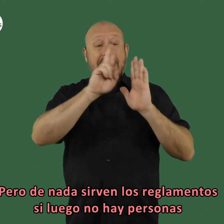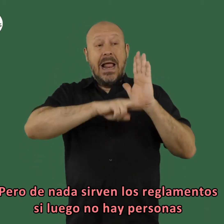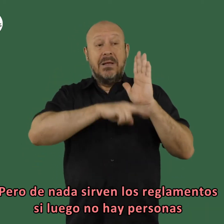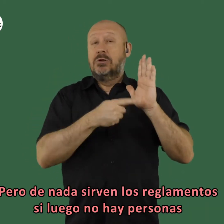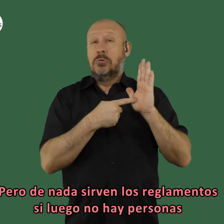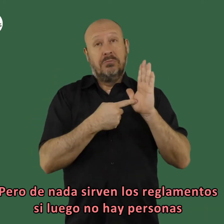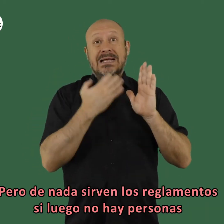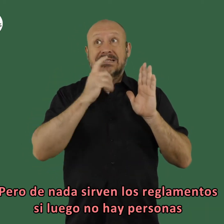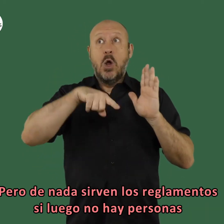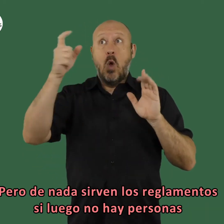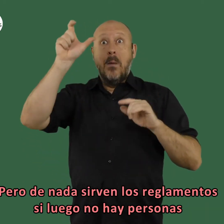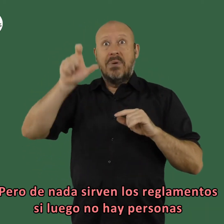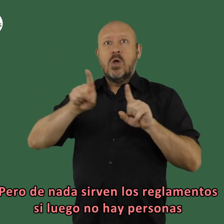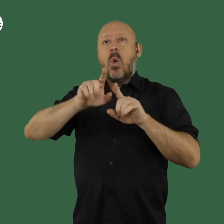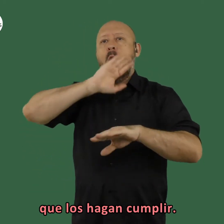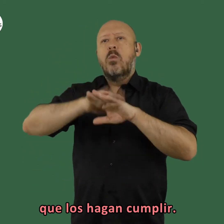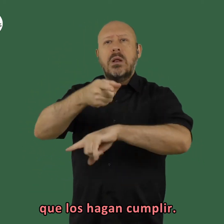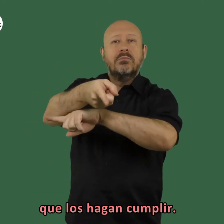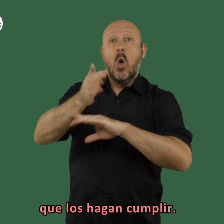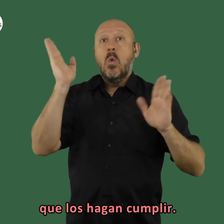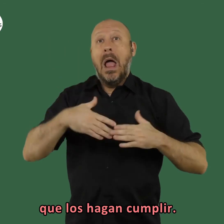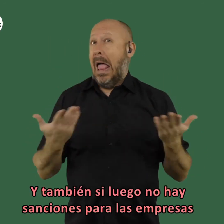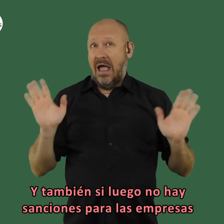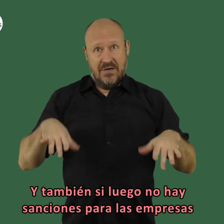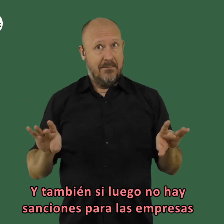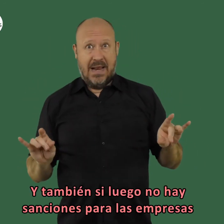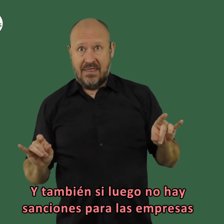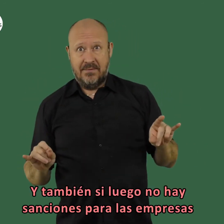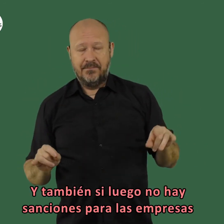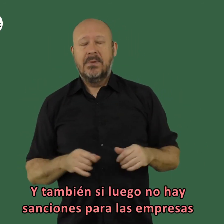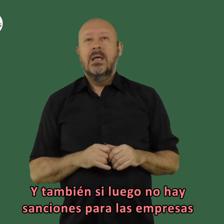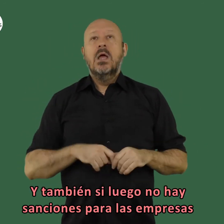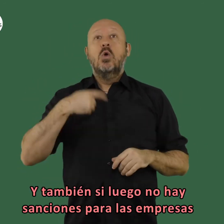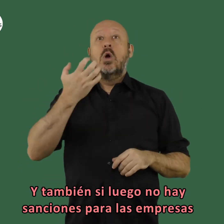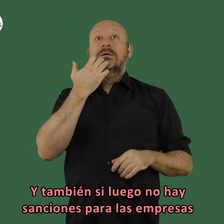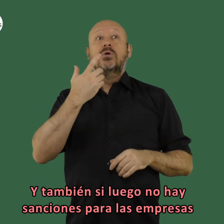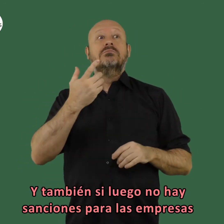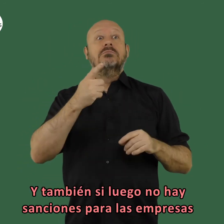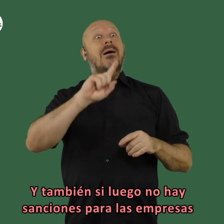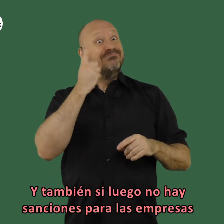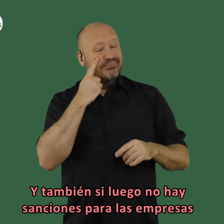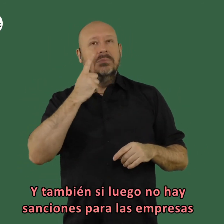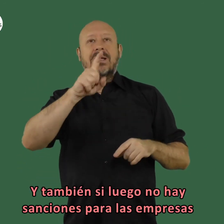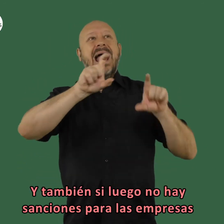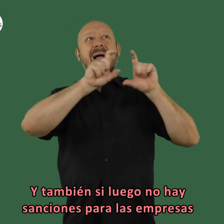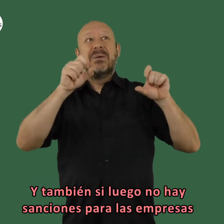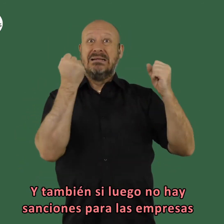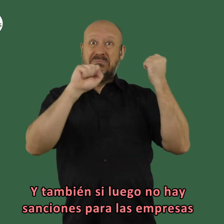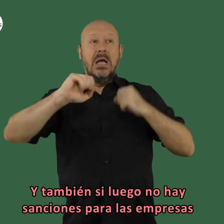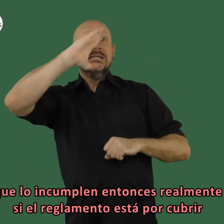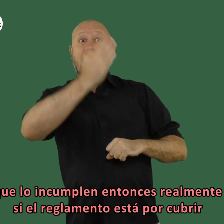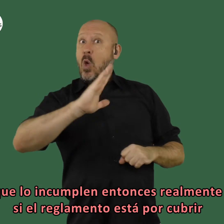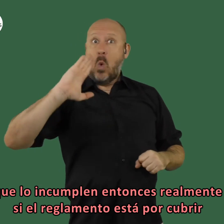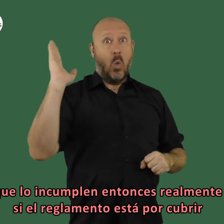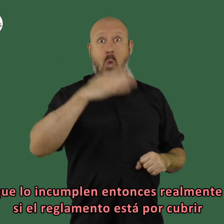nada sirve los reglamentos y luego no hay personas que lo hagan cumplir y también si luego no hay sanciones para las